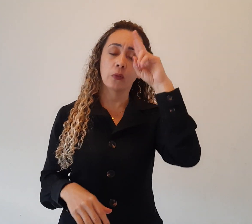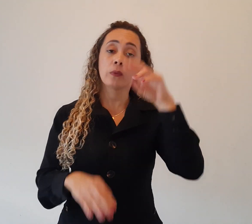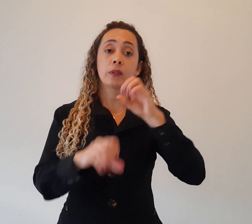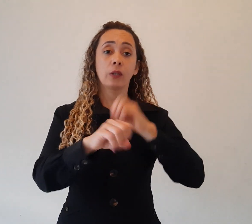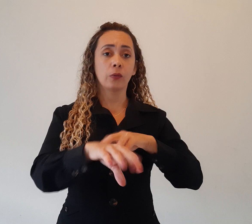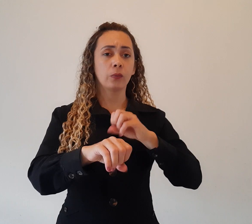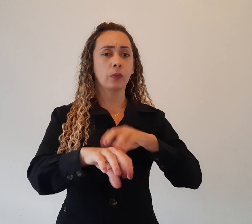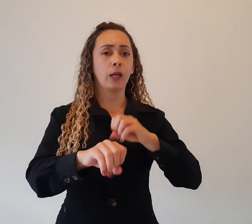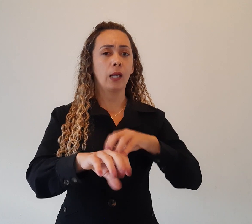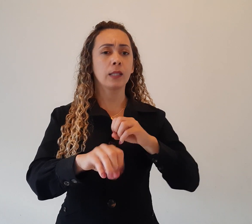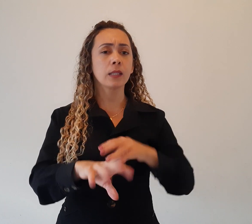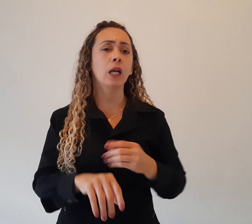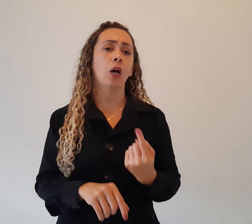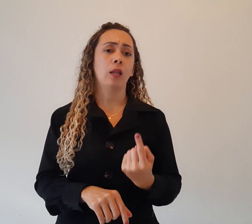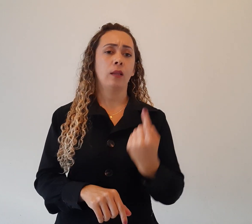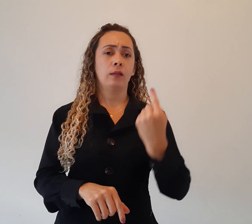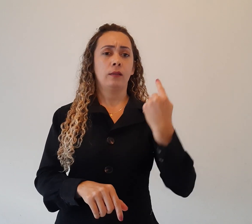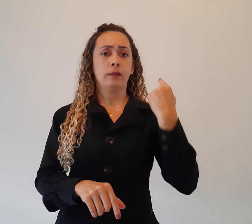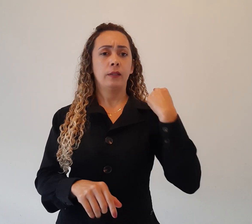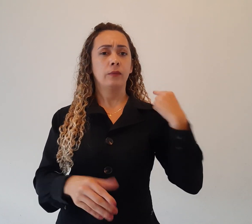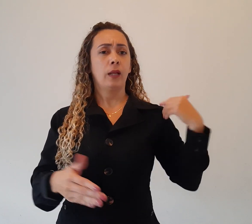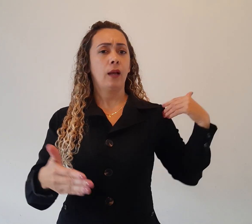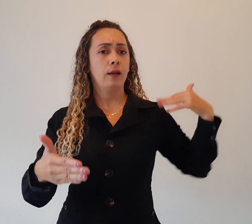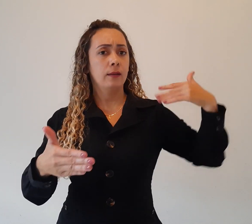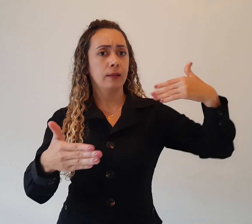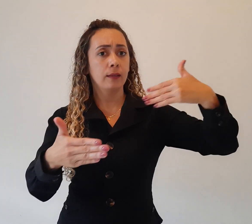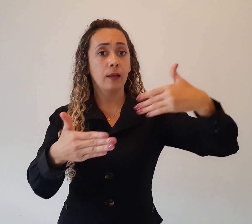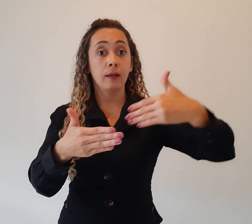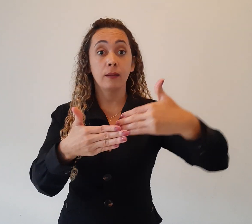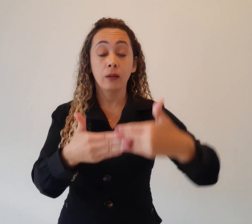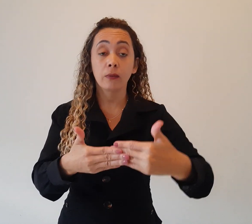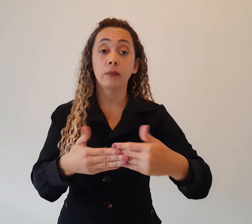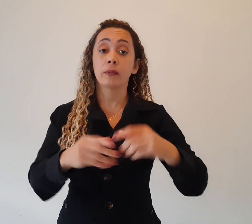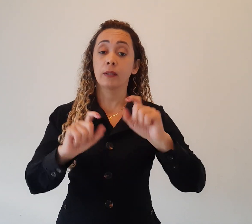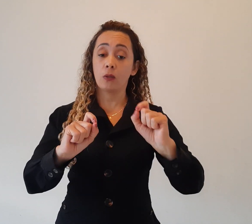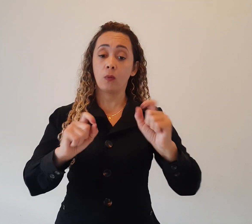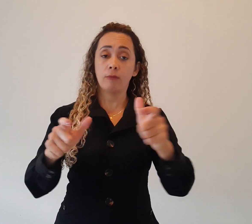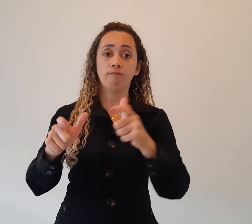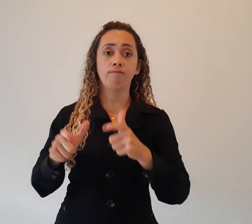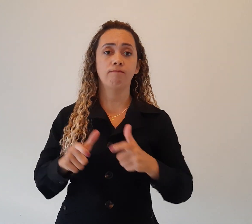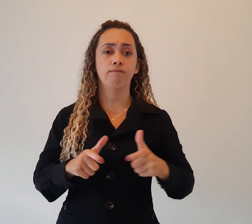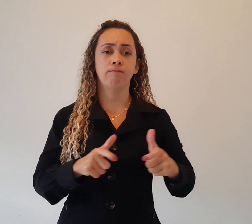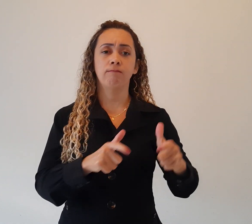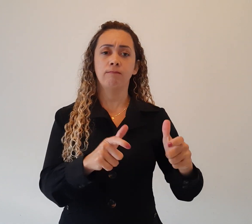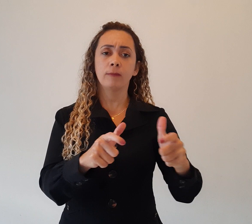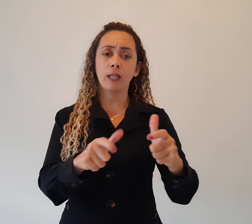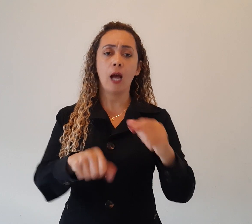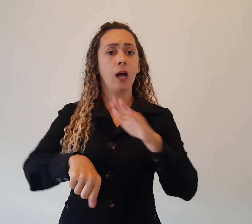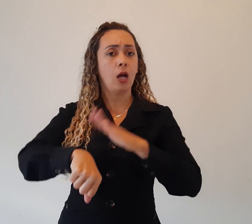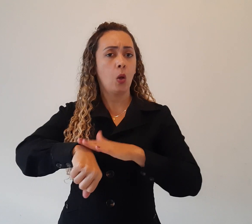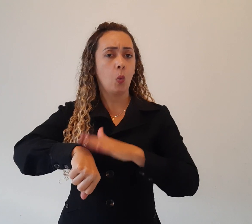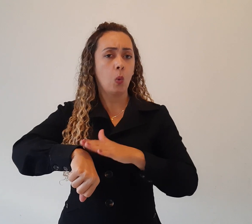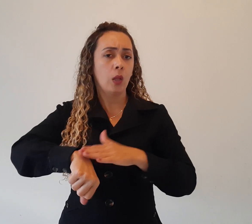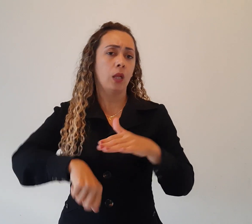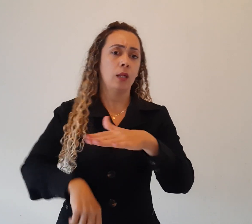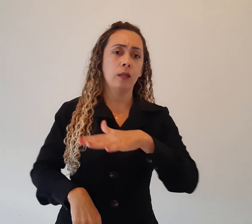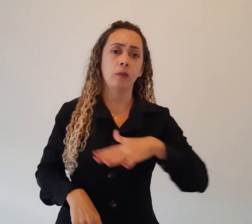atividade ao mundo contemporâneo, de forma a localizar no tempo e no espaço aspectos e